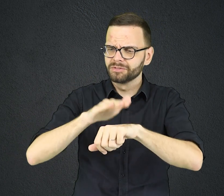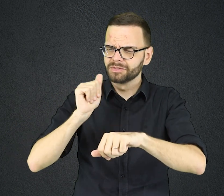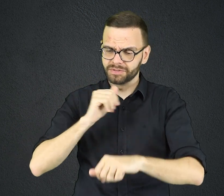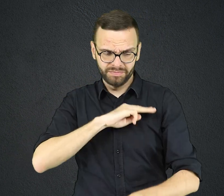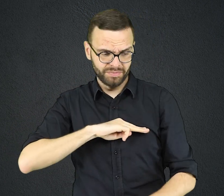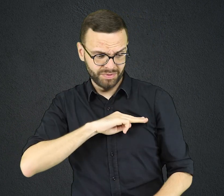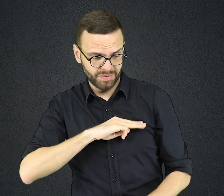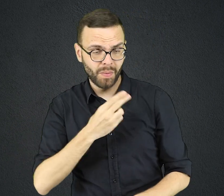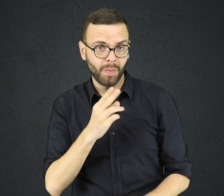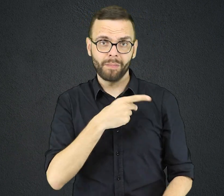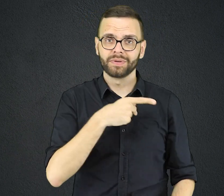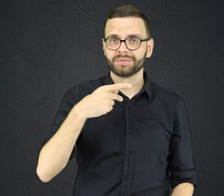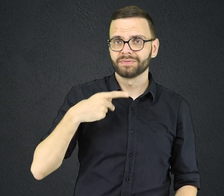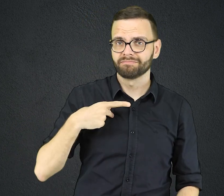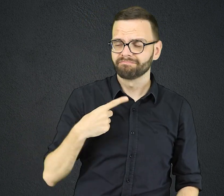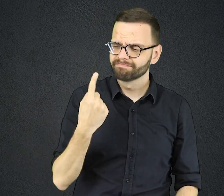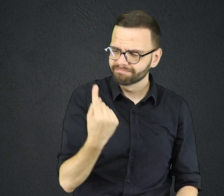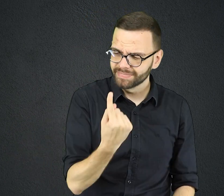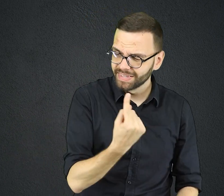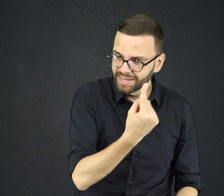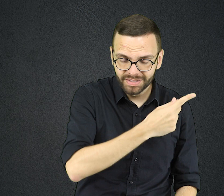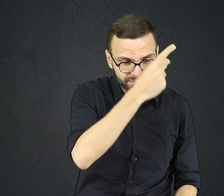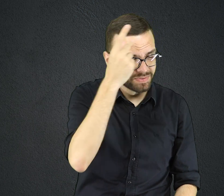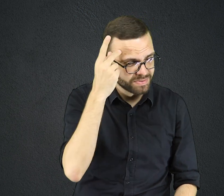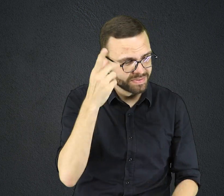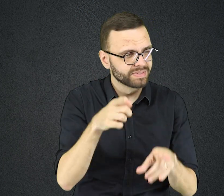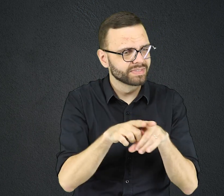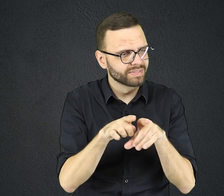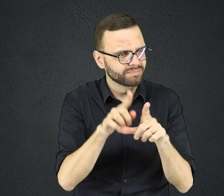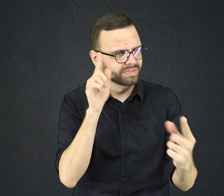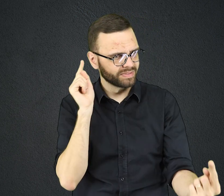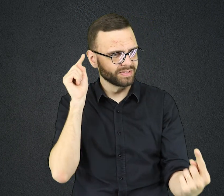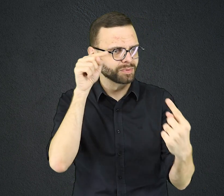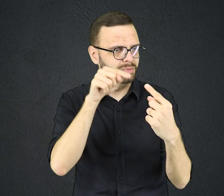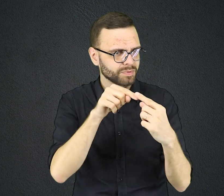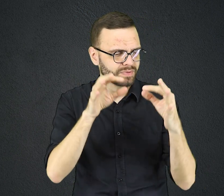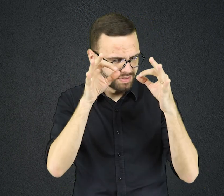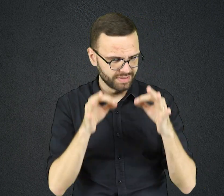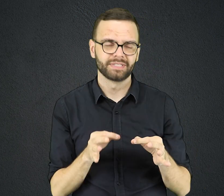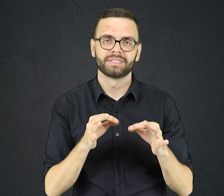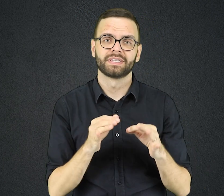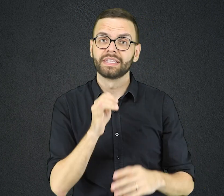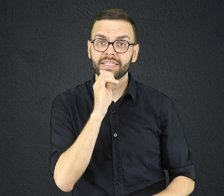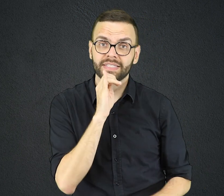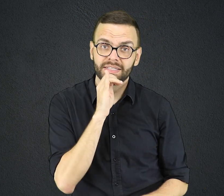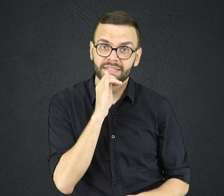missionários e pastores, cada um dos filhos de Deus recebe uma tarefa específica. Exemplos como o de